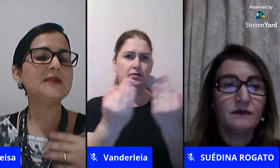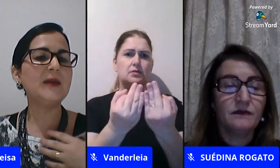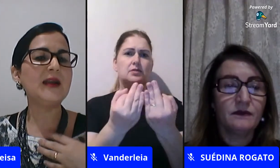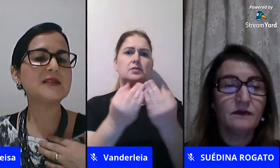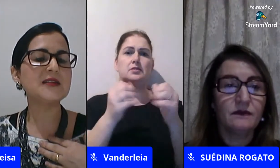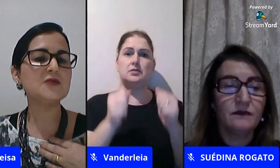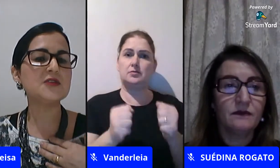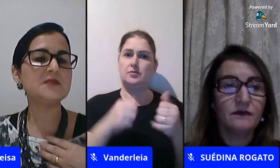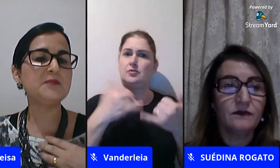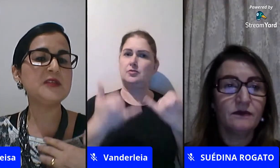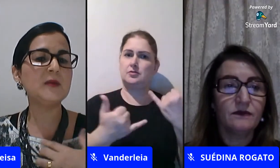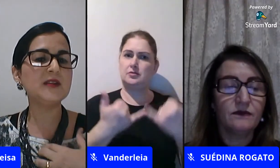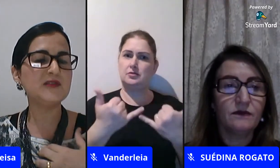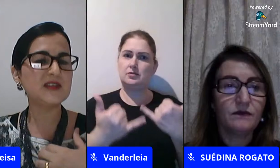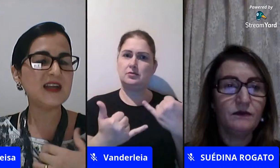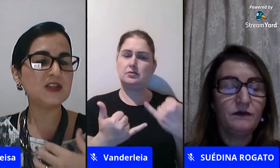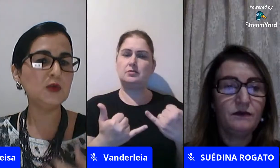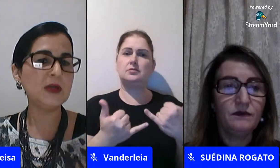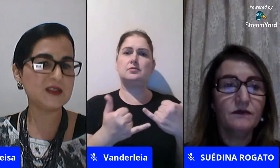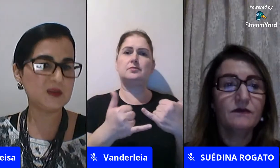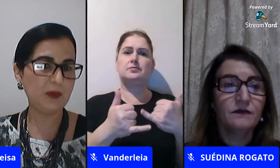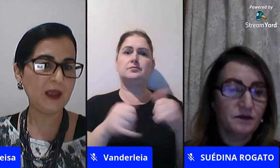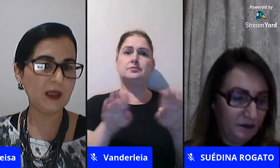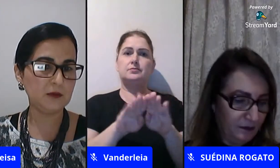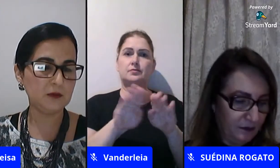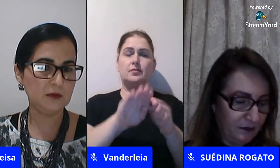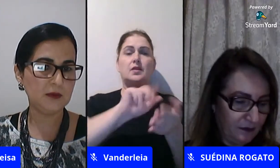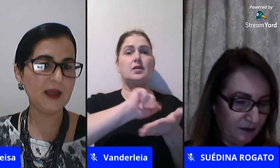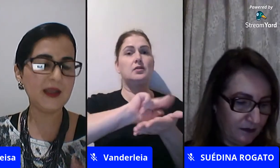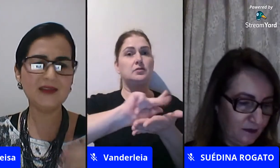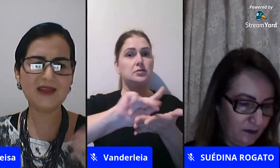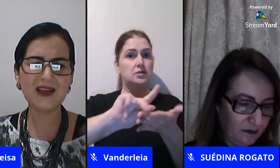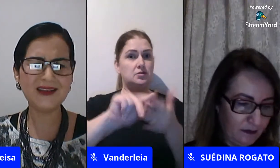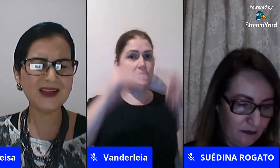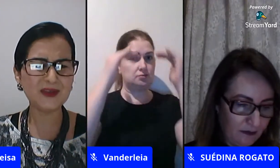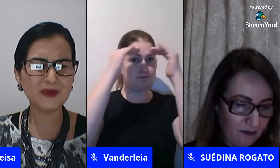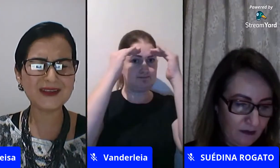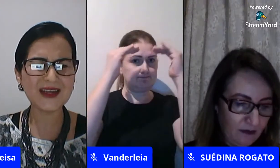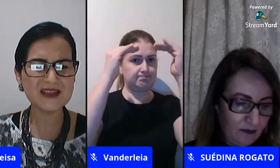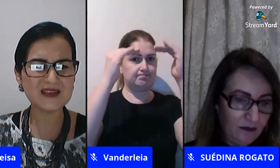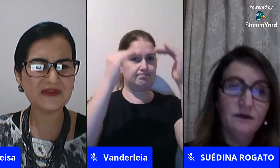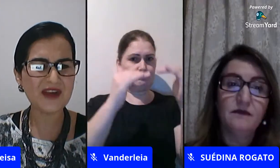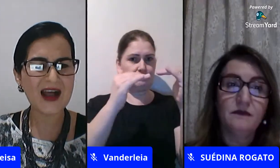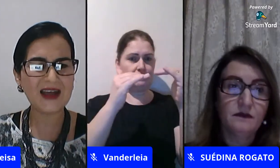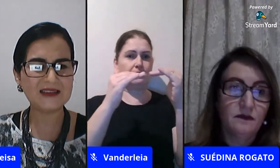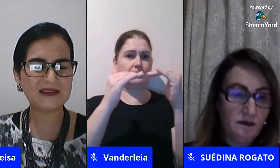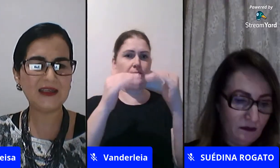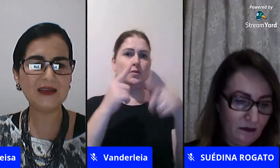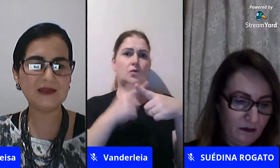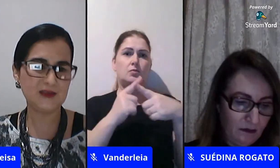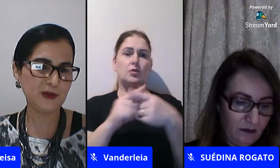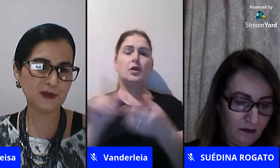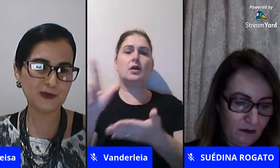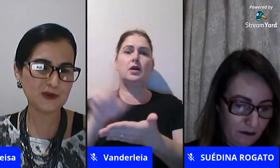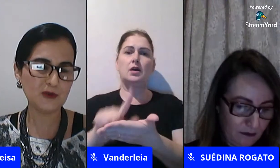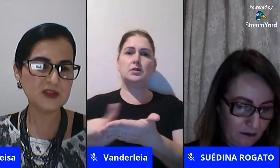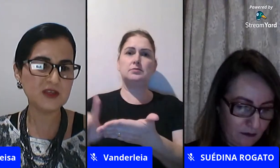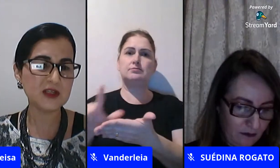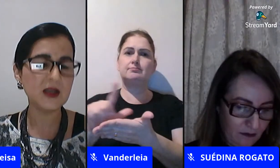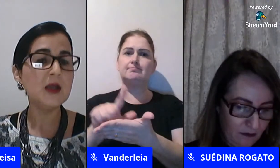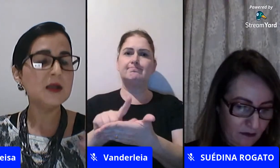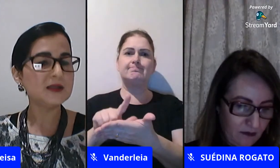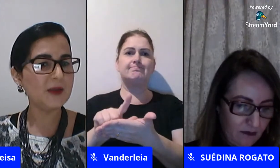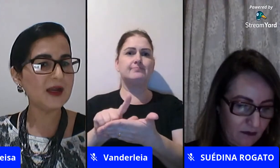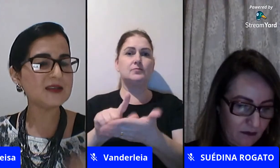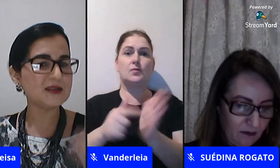você trabalhar as questões principalmente da diversidade do respeito né que aí tem a literatura traz várias né vocês viram que eu trouxe